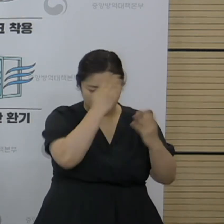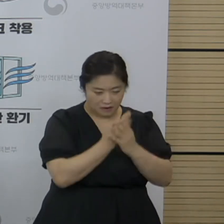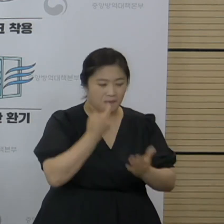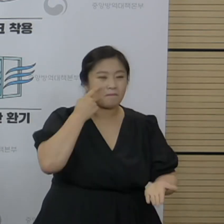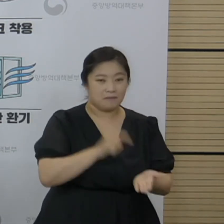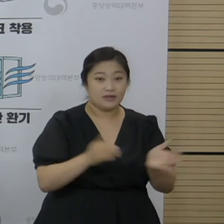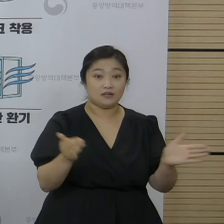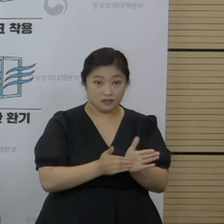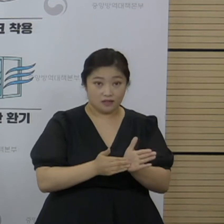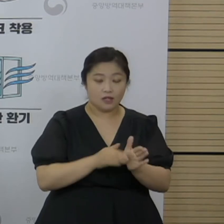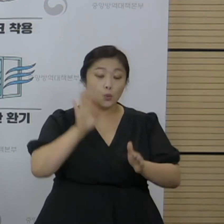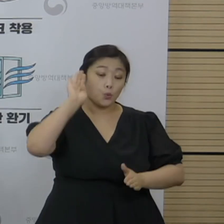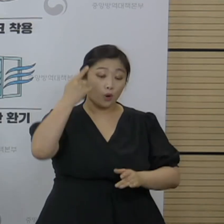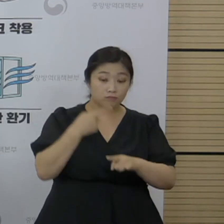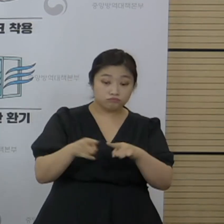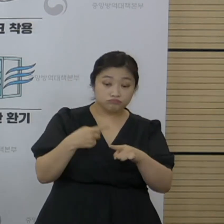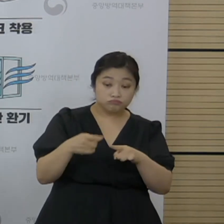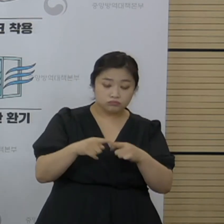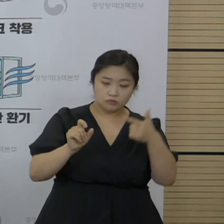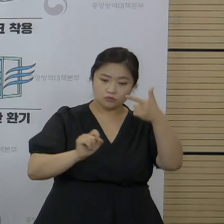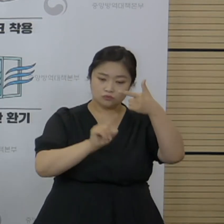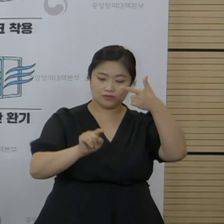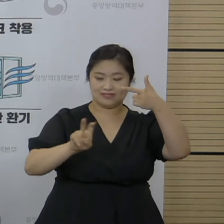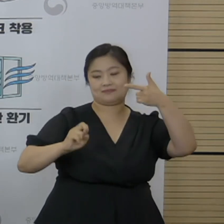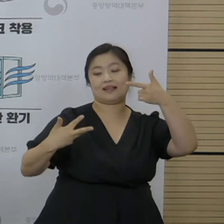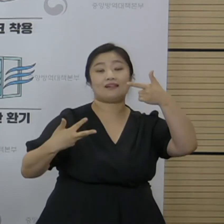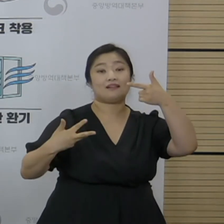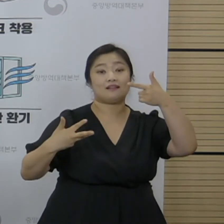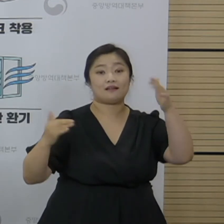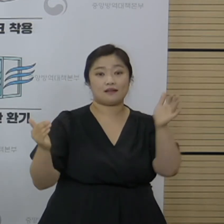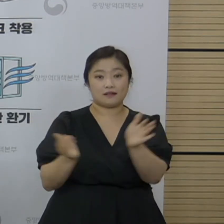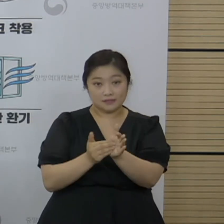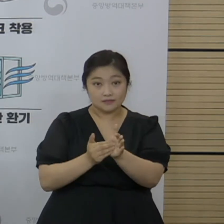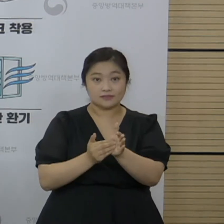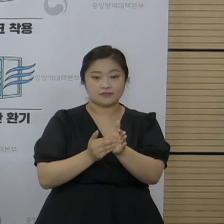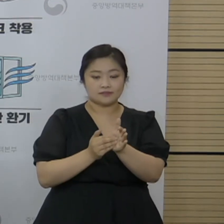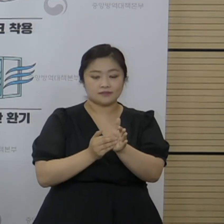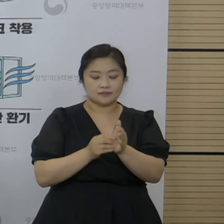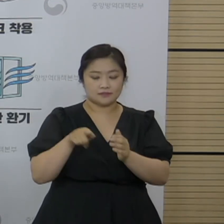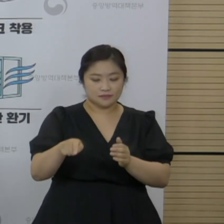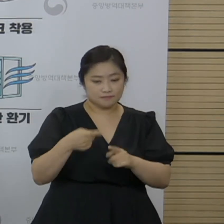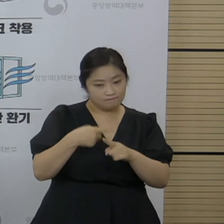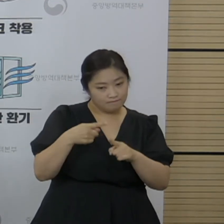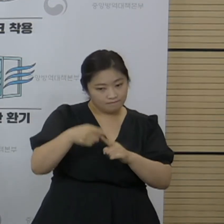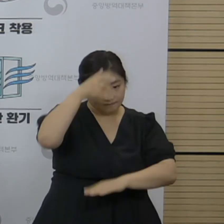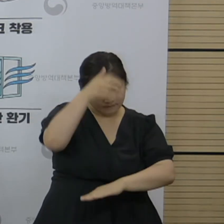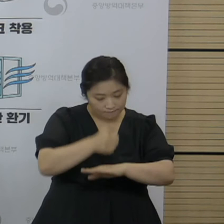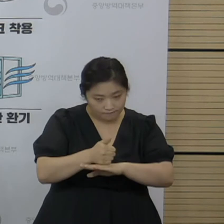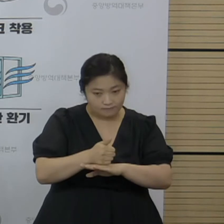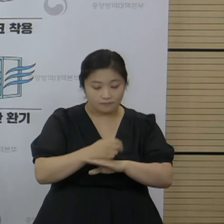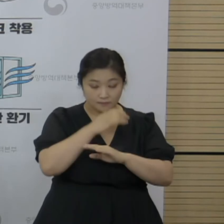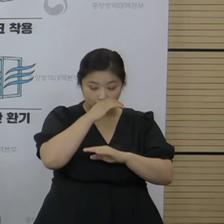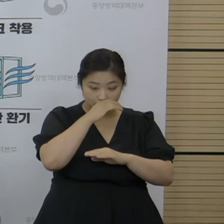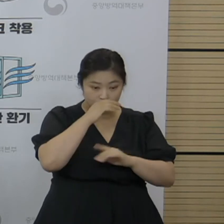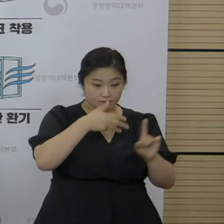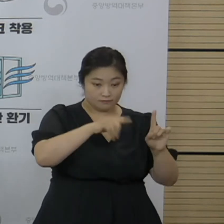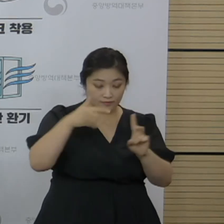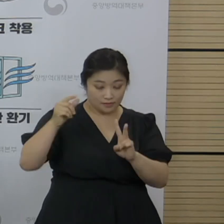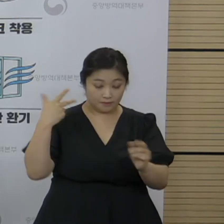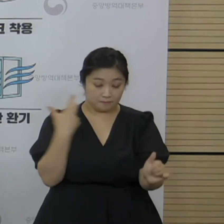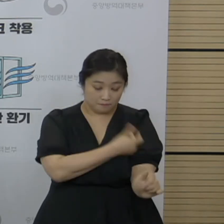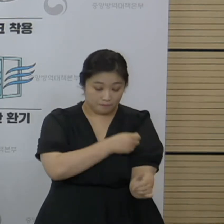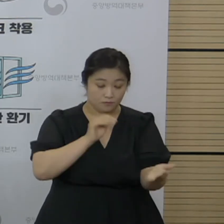최근에 분석한 6월 28일자까지 분석한 결과 돌파 감염 추정